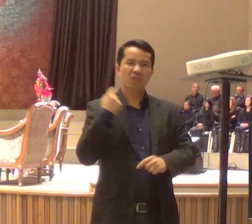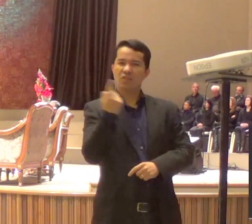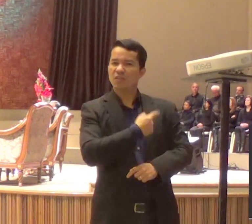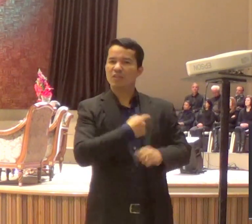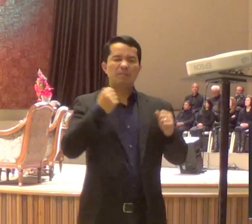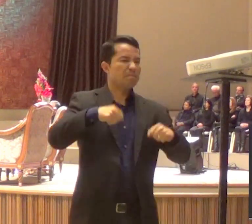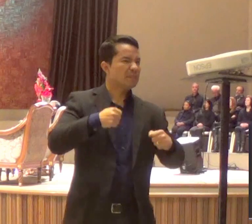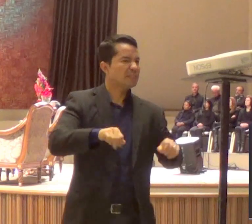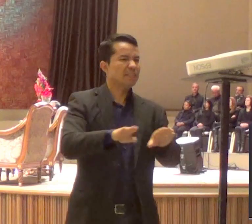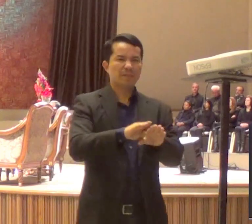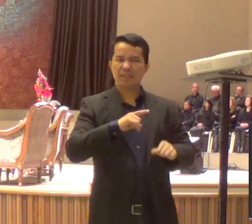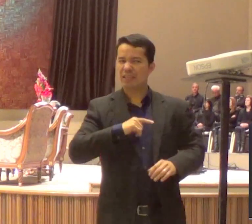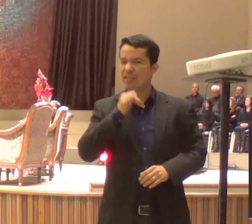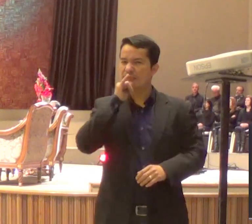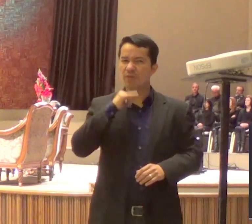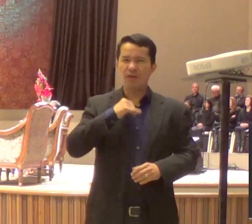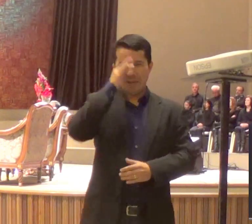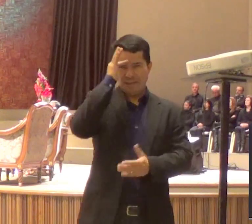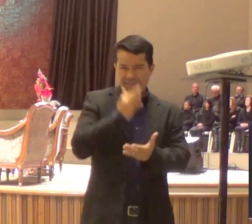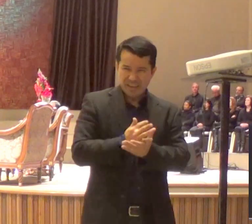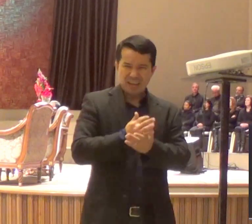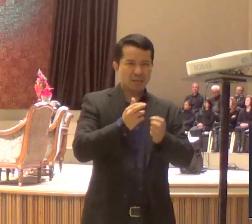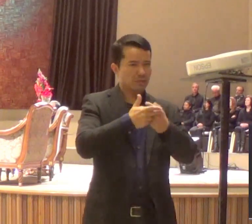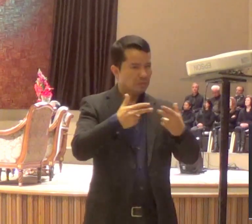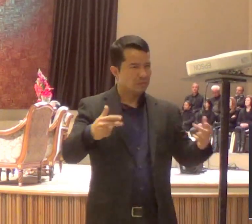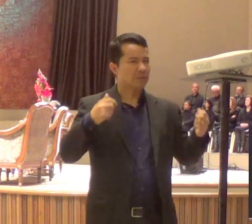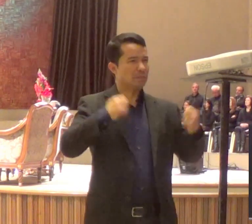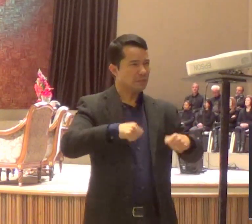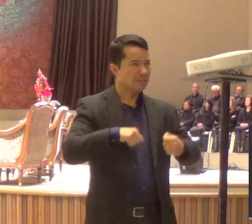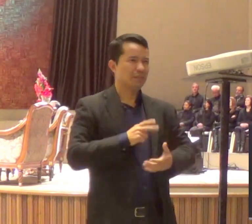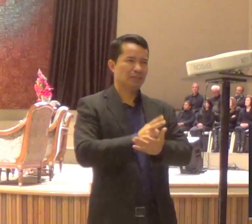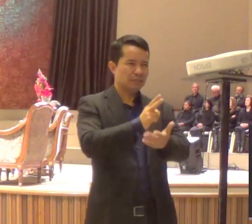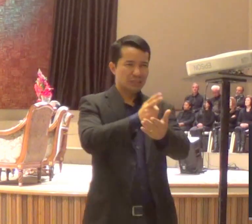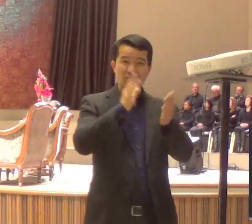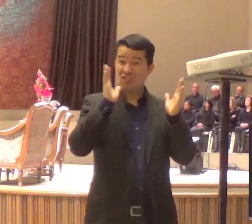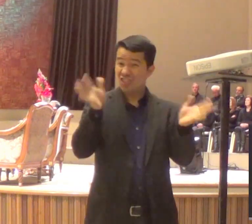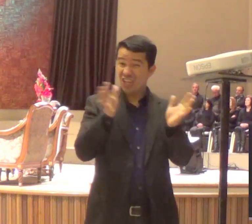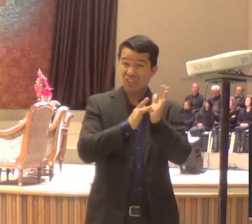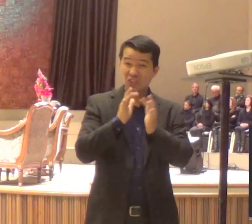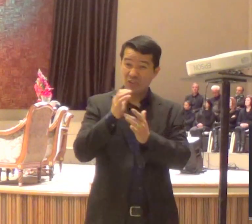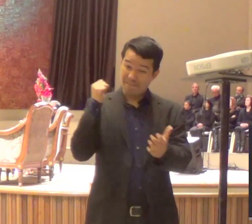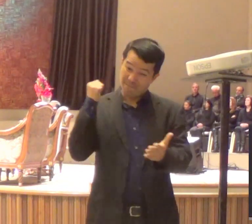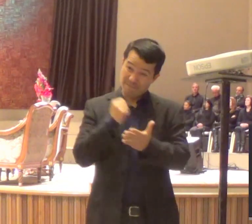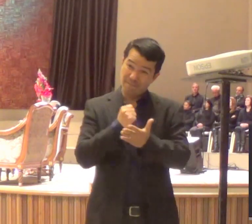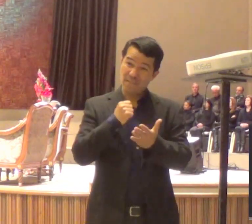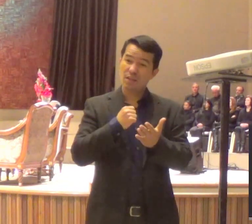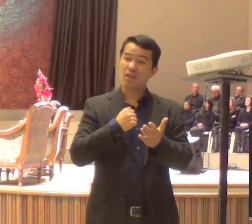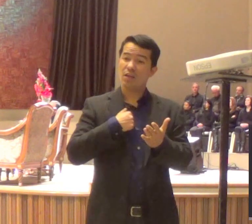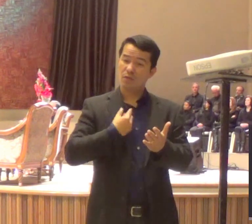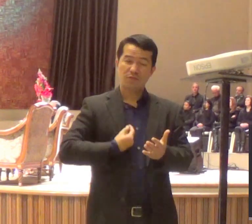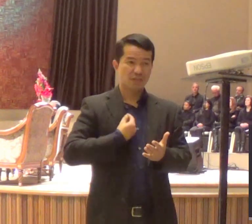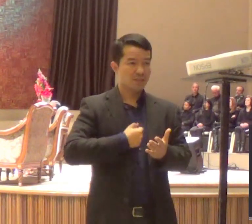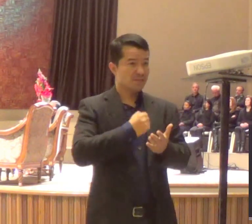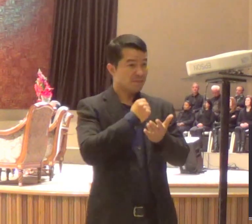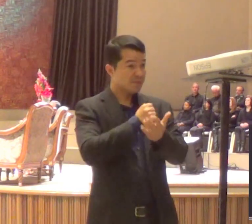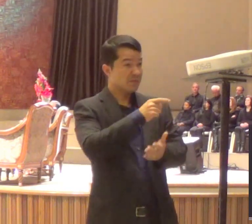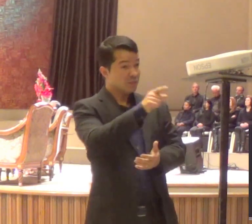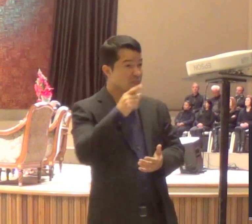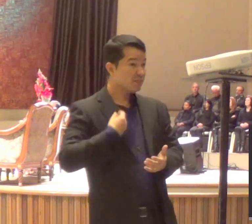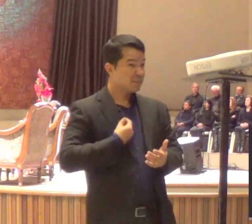dia pagou com o sangue dele, para que pudessem ser firmados conosco, por isso,